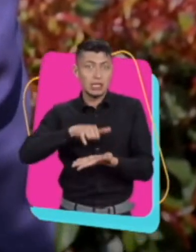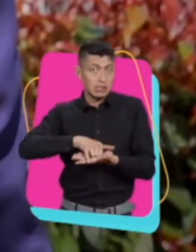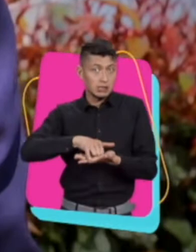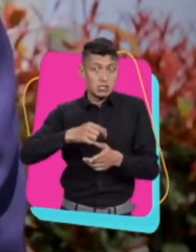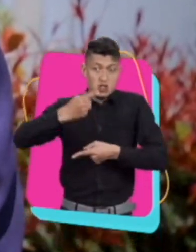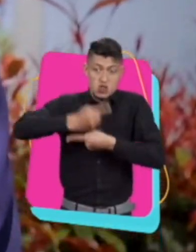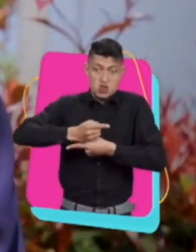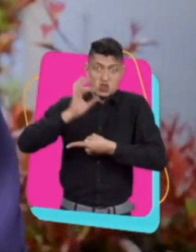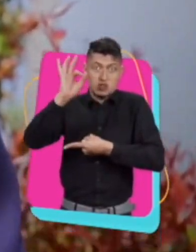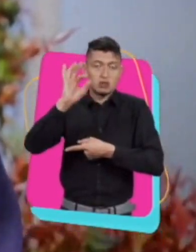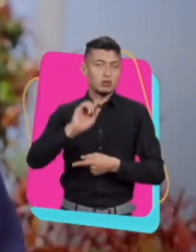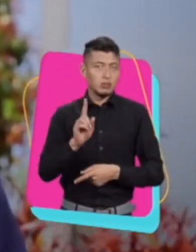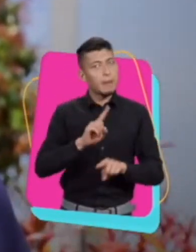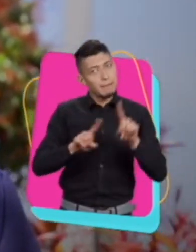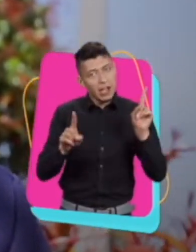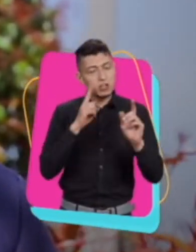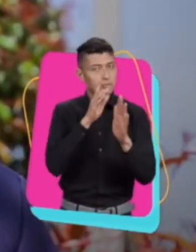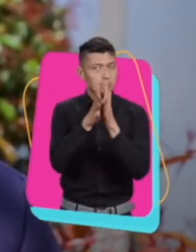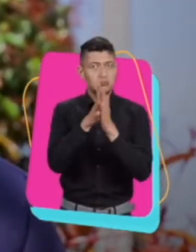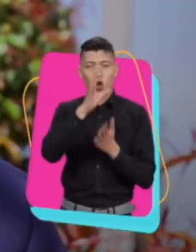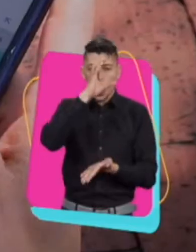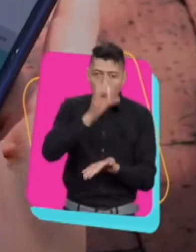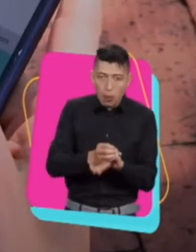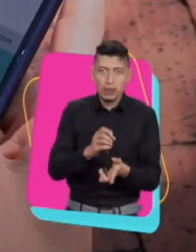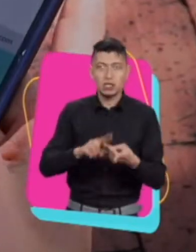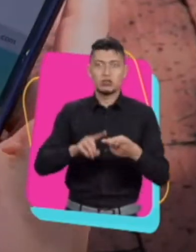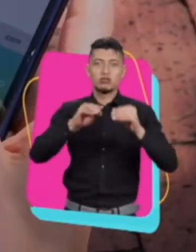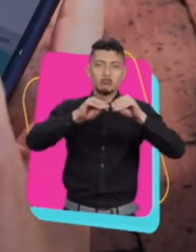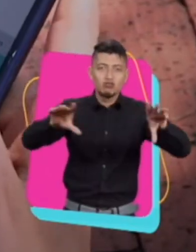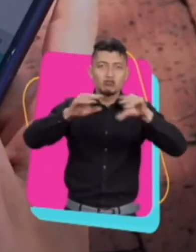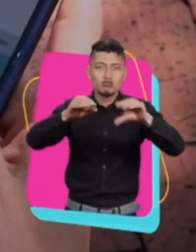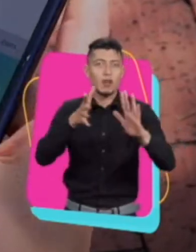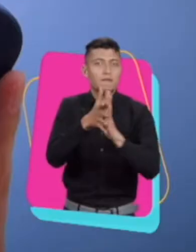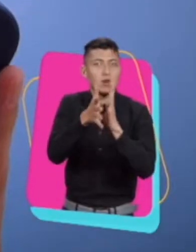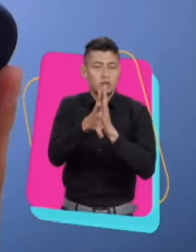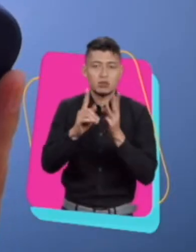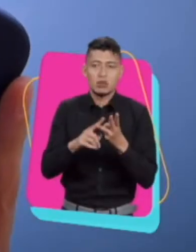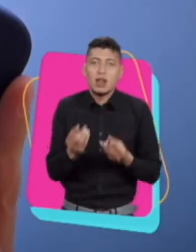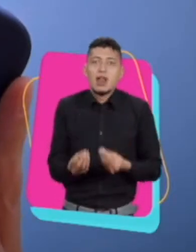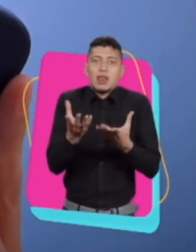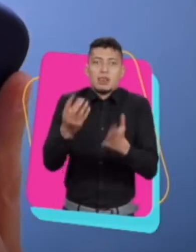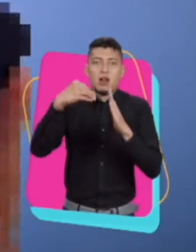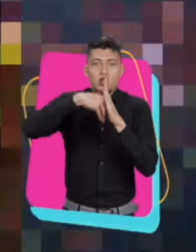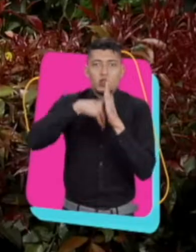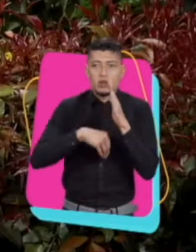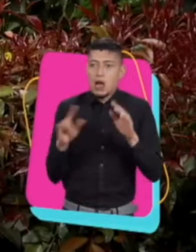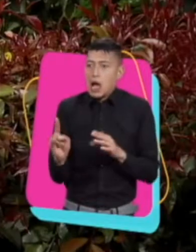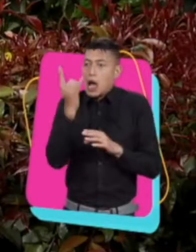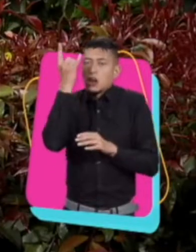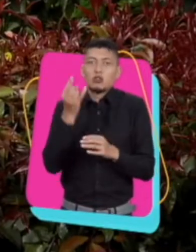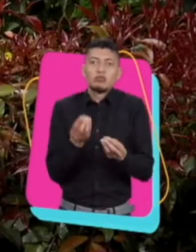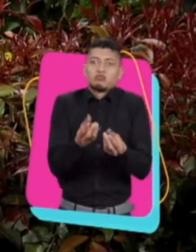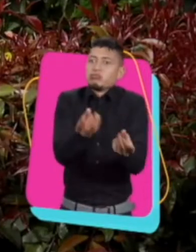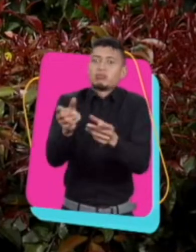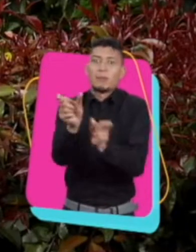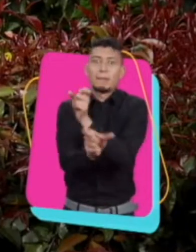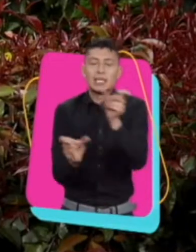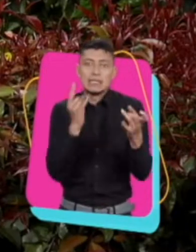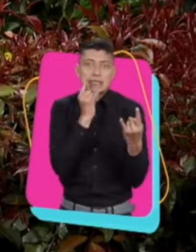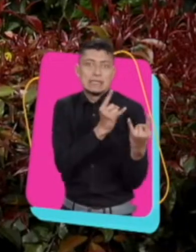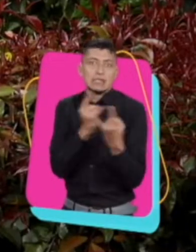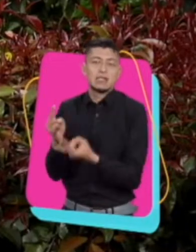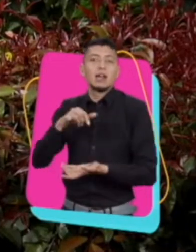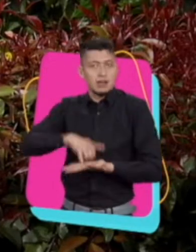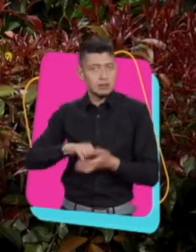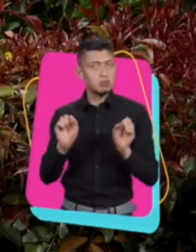pero diría que opinando, dando información o aportando algún contenido que